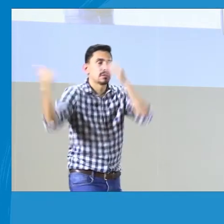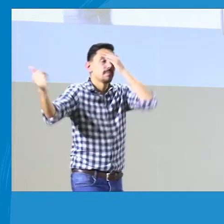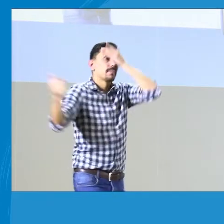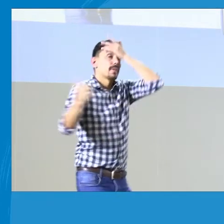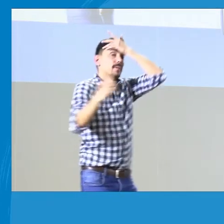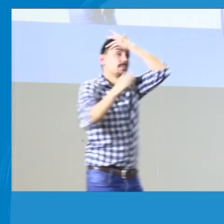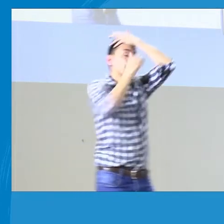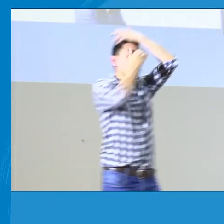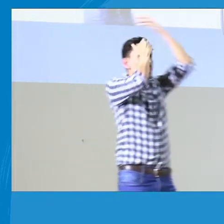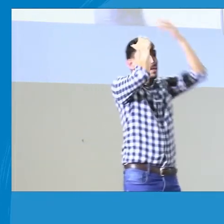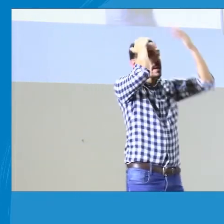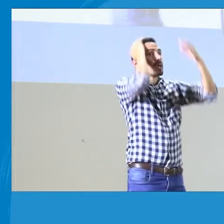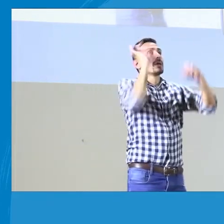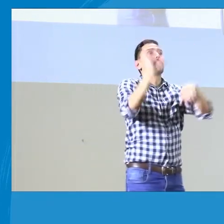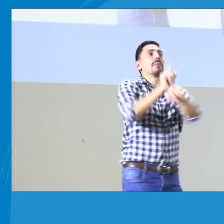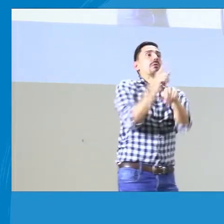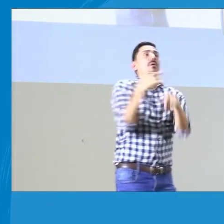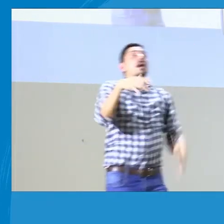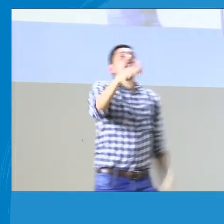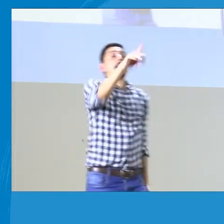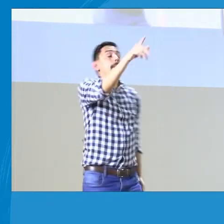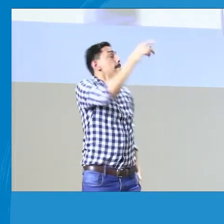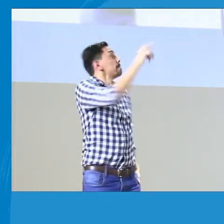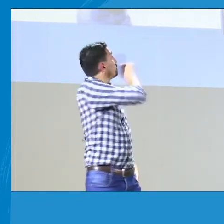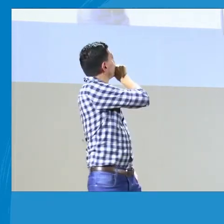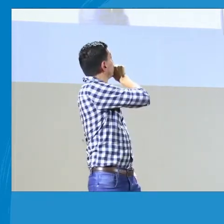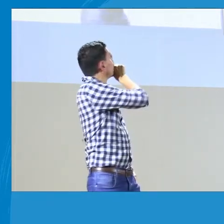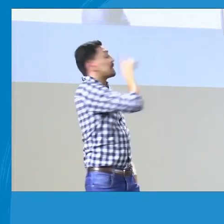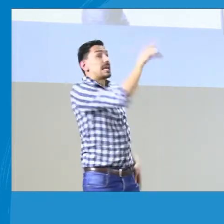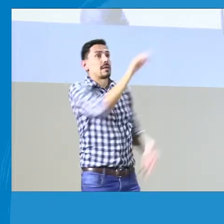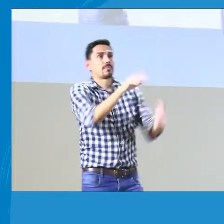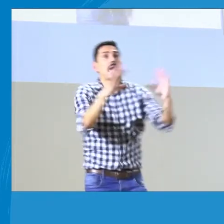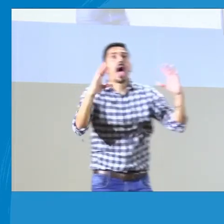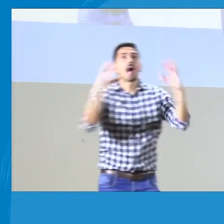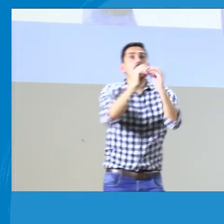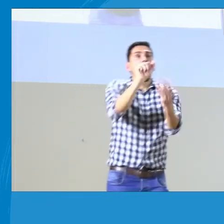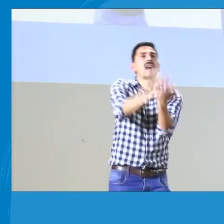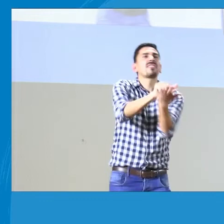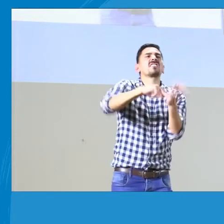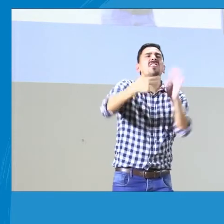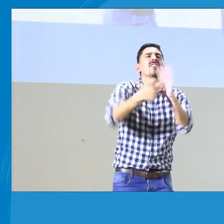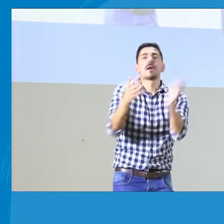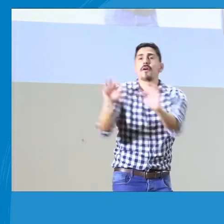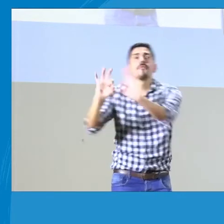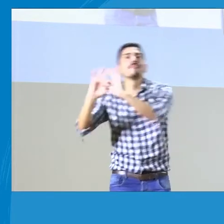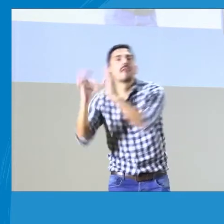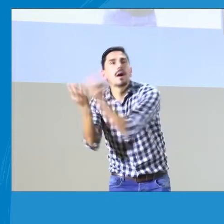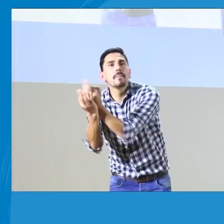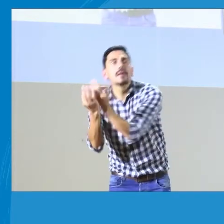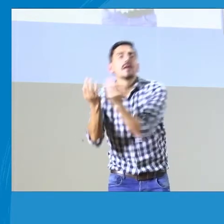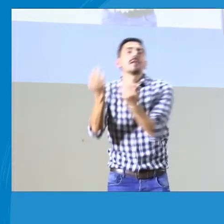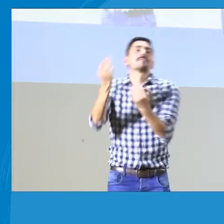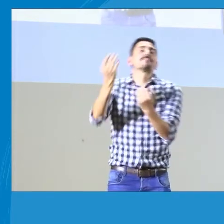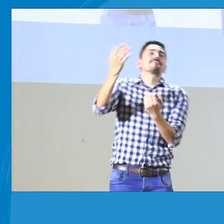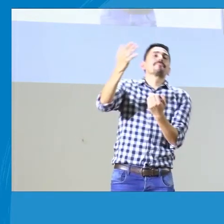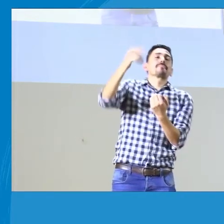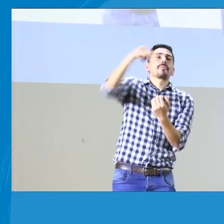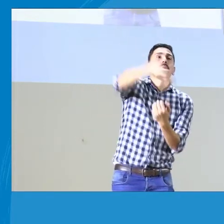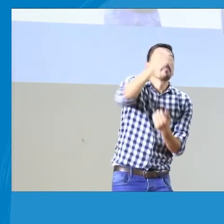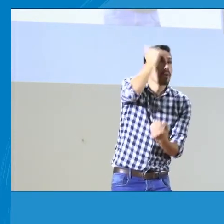15 minutos. Perfecto, gracias. Ok. Tengo 10, 15 minutos. Perfecto. Entonces, ese acta de acuerdo es un acta que